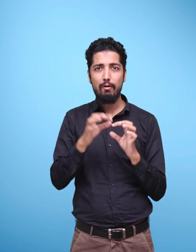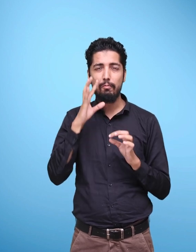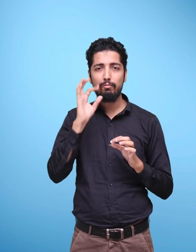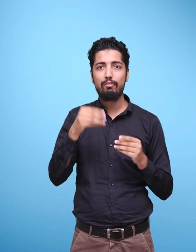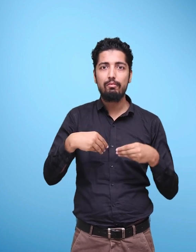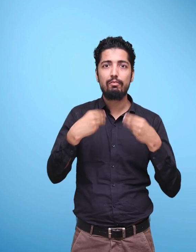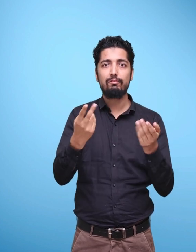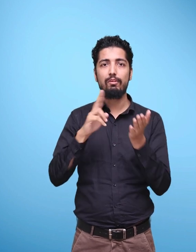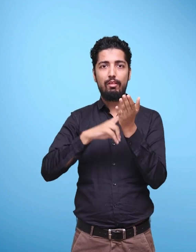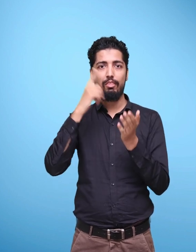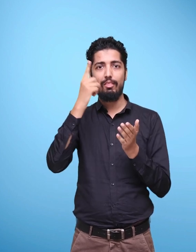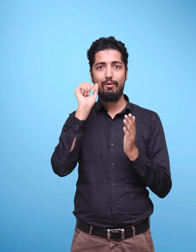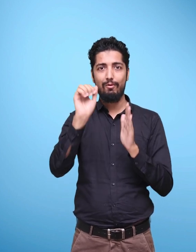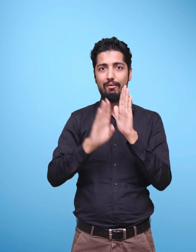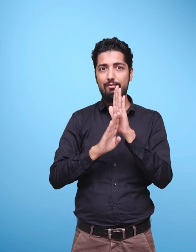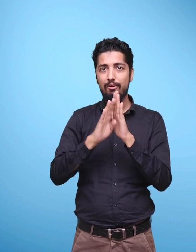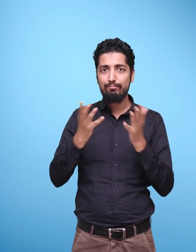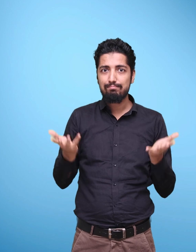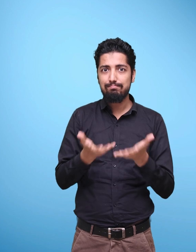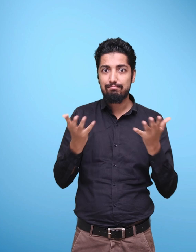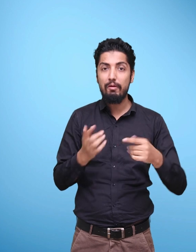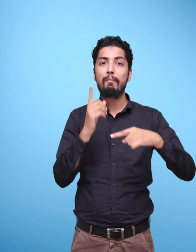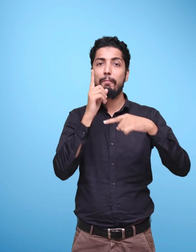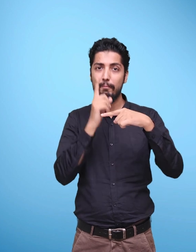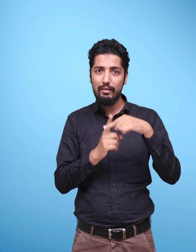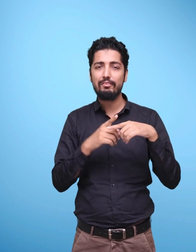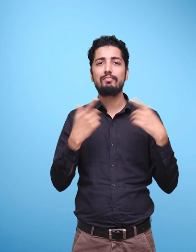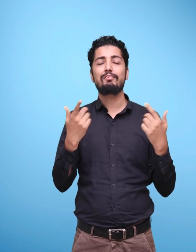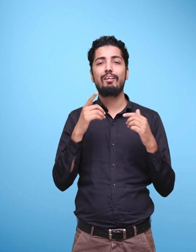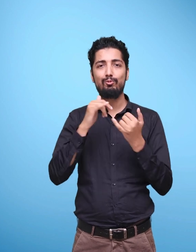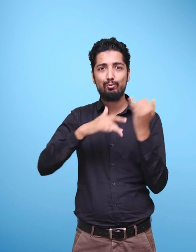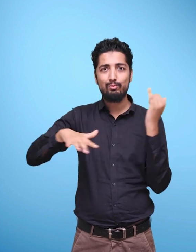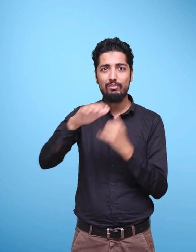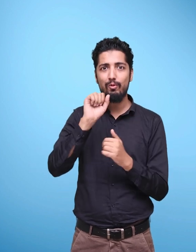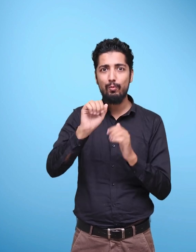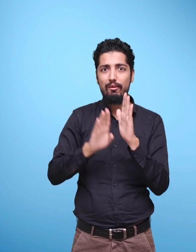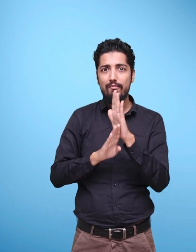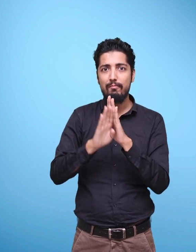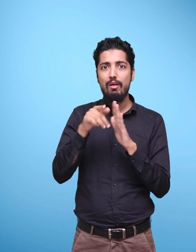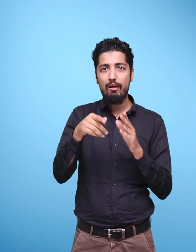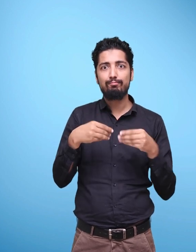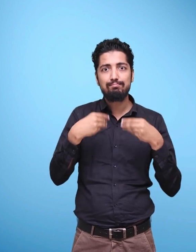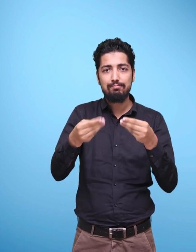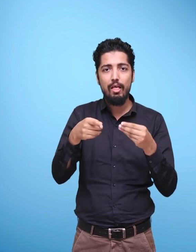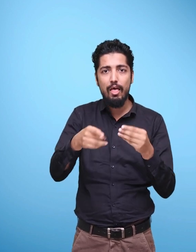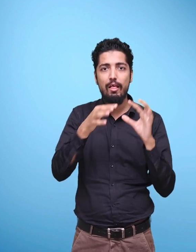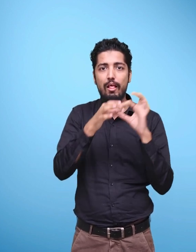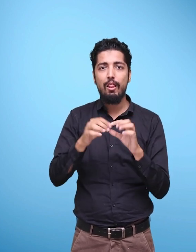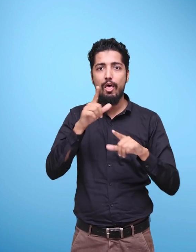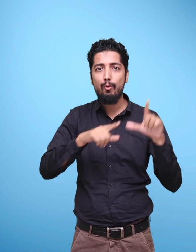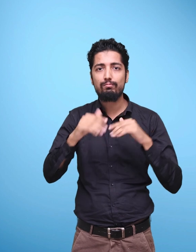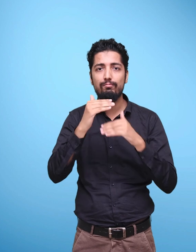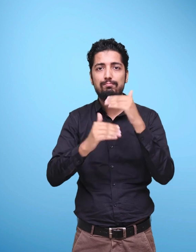important role in promoting national development and contributes to the development of a just